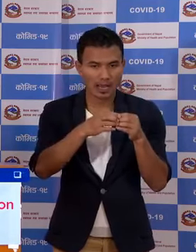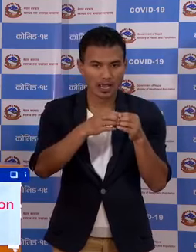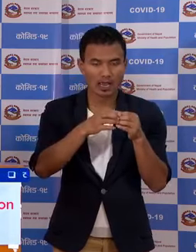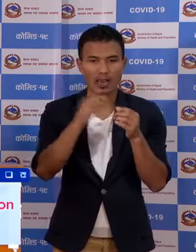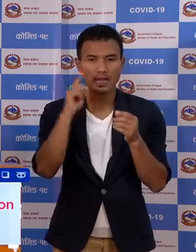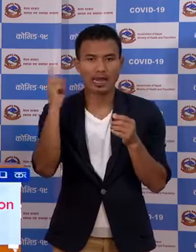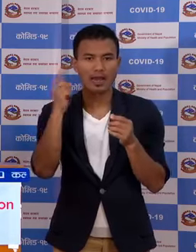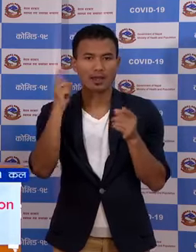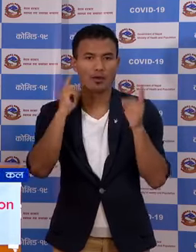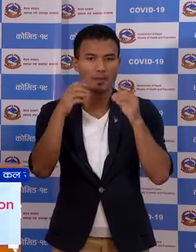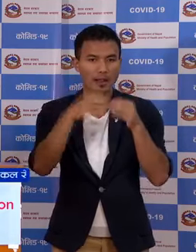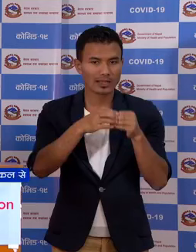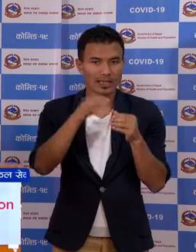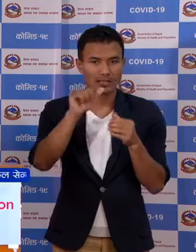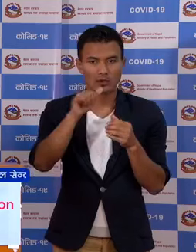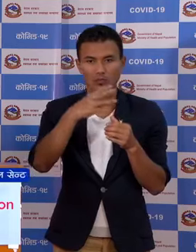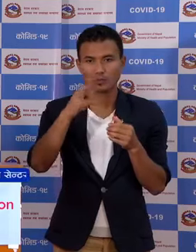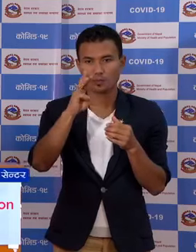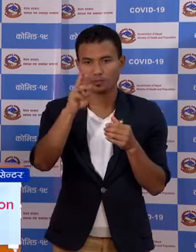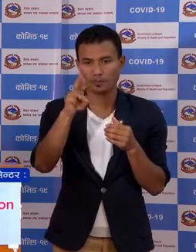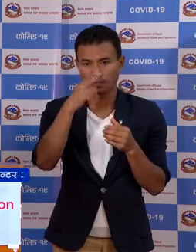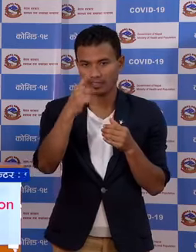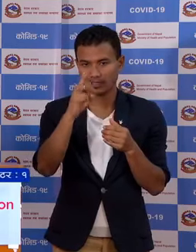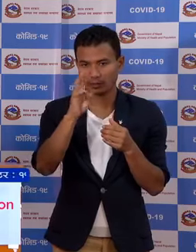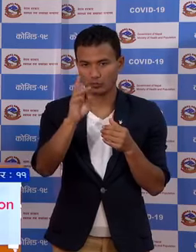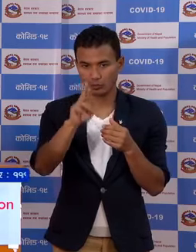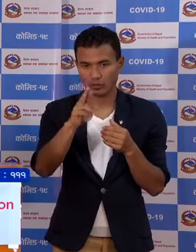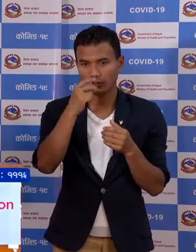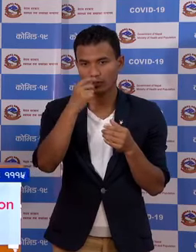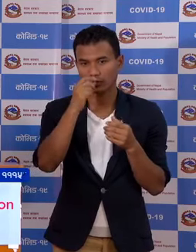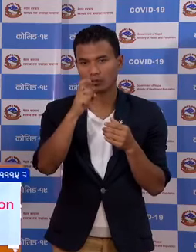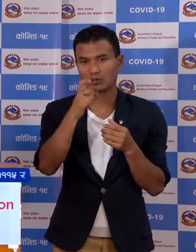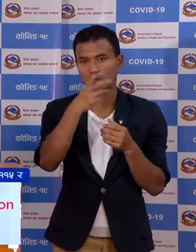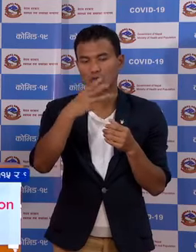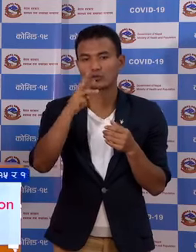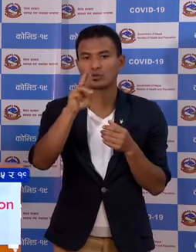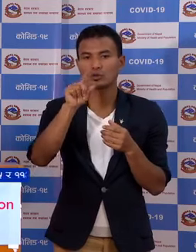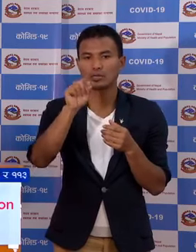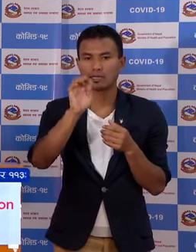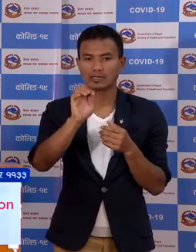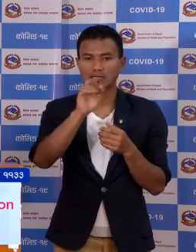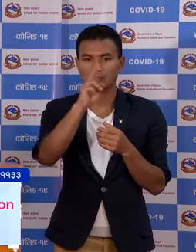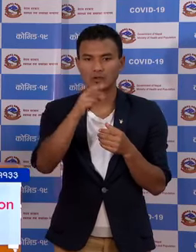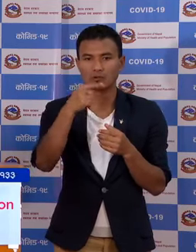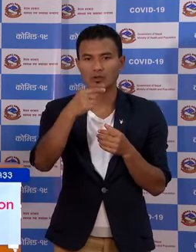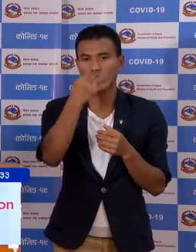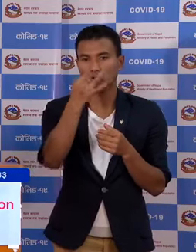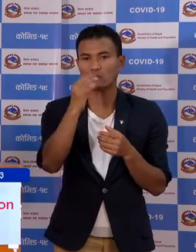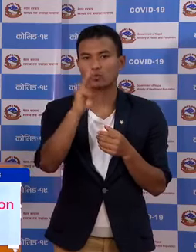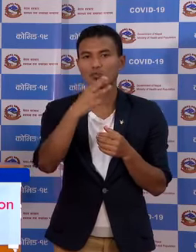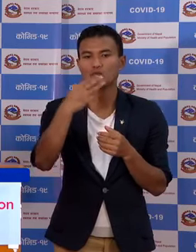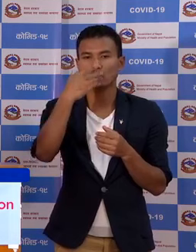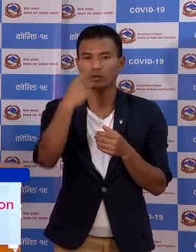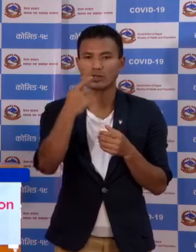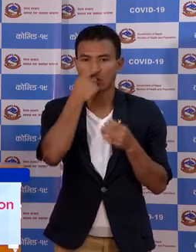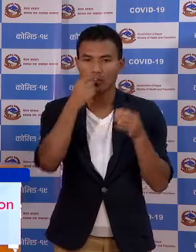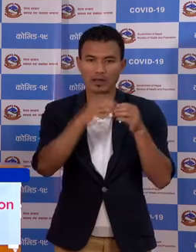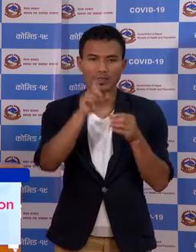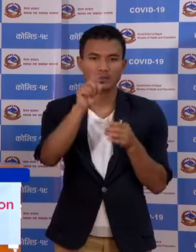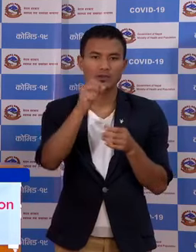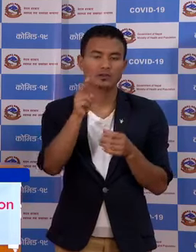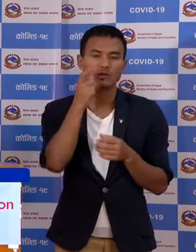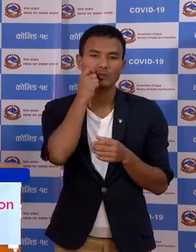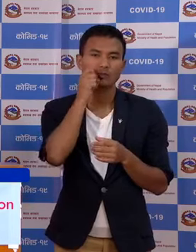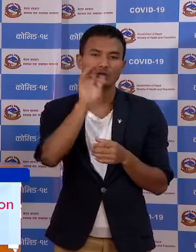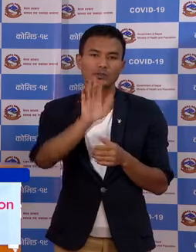पाली का डुंगेस्षोर गाउपाली का गुरास गाउपाली का र नौमुले गाउपाली का का दस जना पुरुस